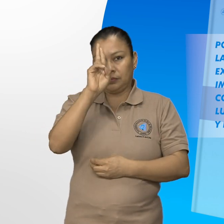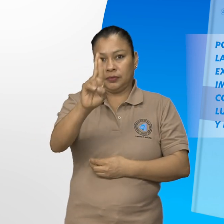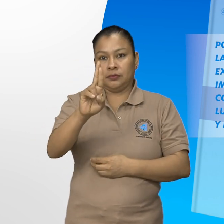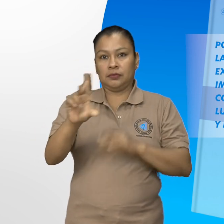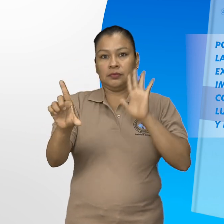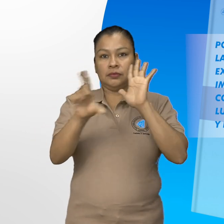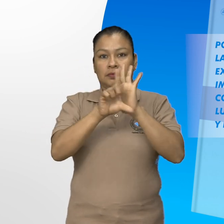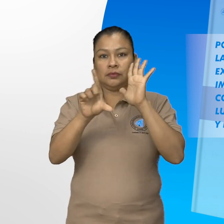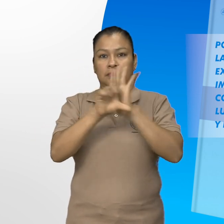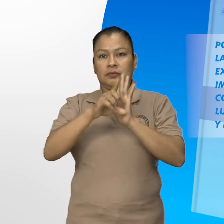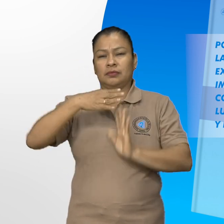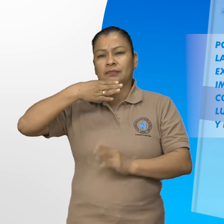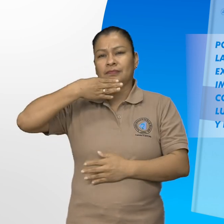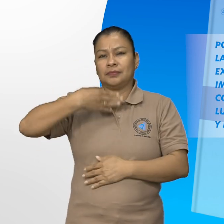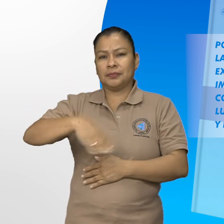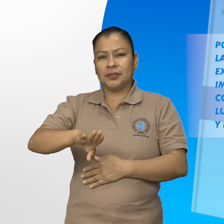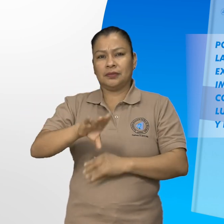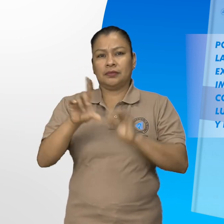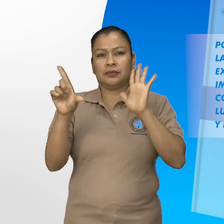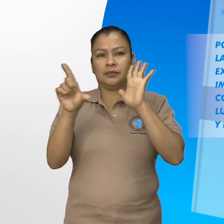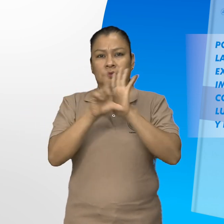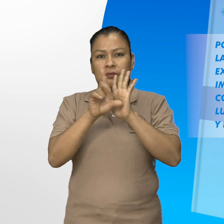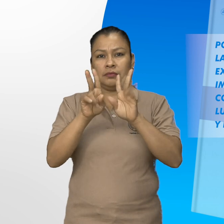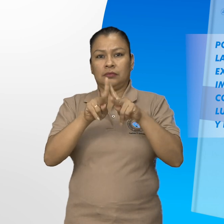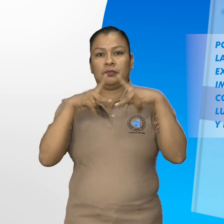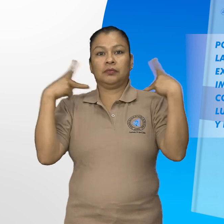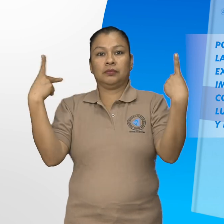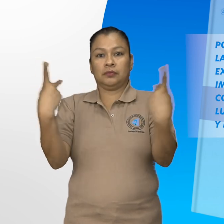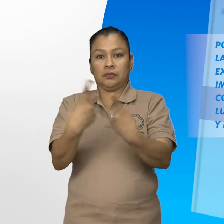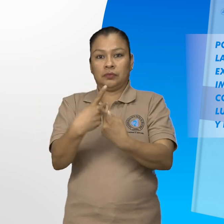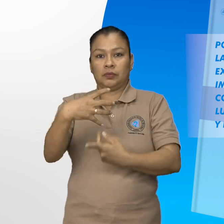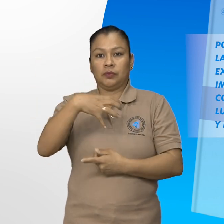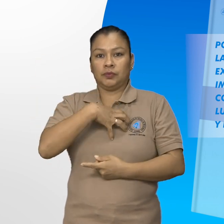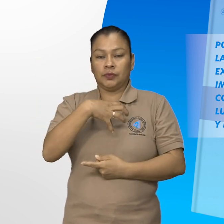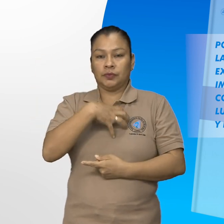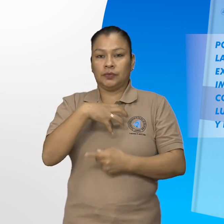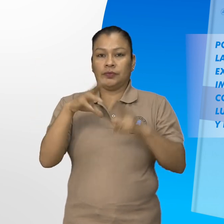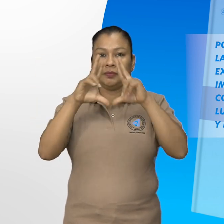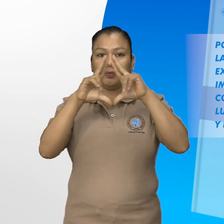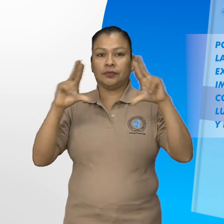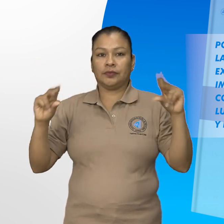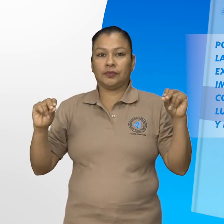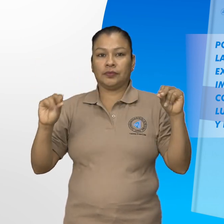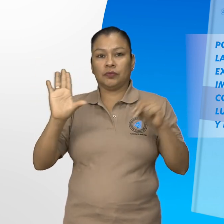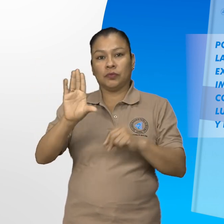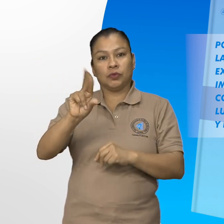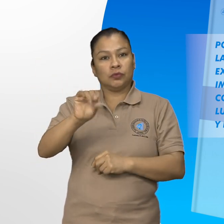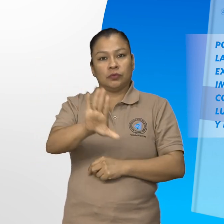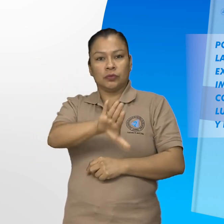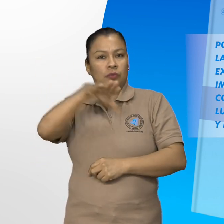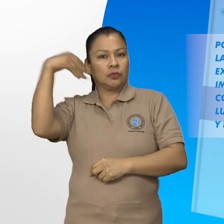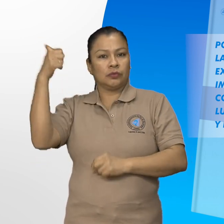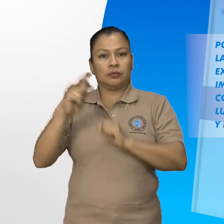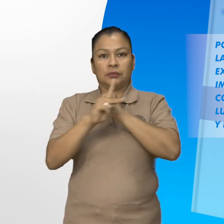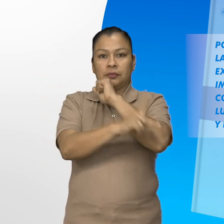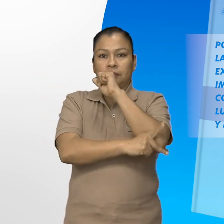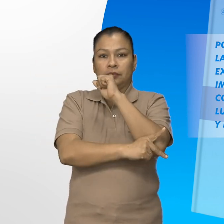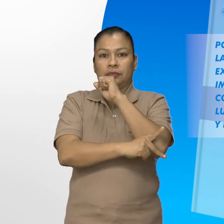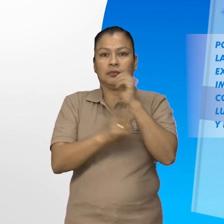nación nicaragüense Por ello nos oponemos a todas las formas de dominación y explotación colonialista e